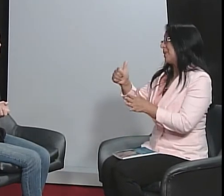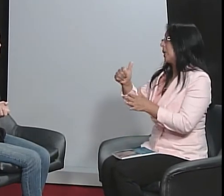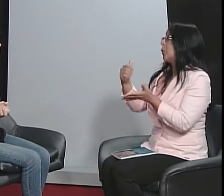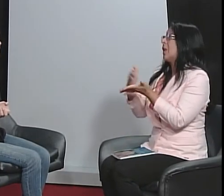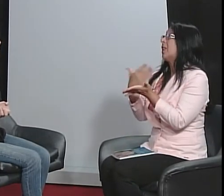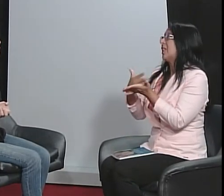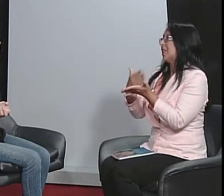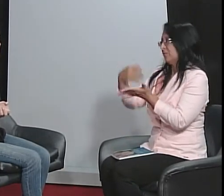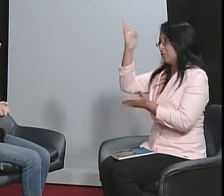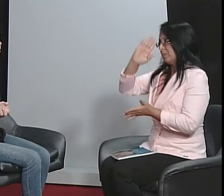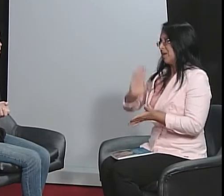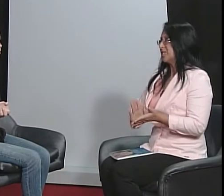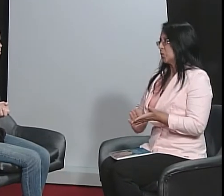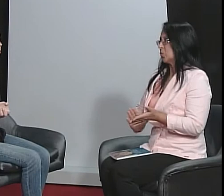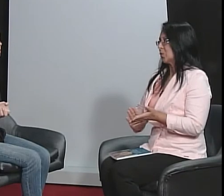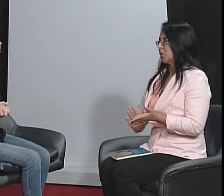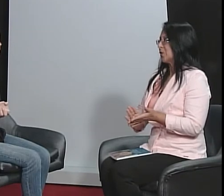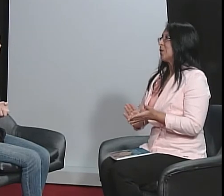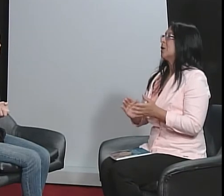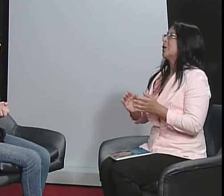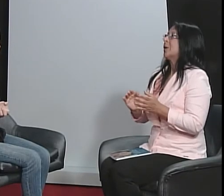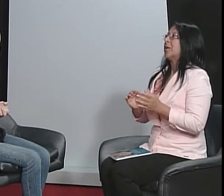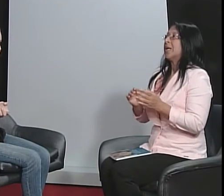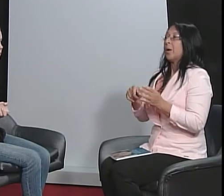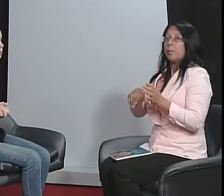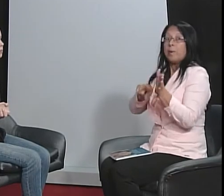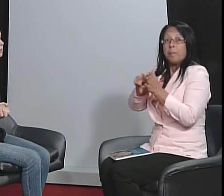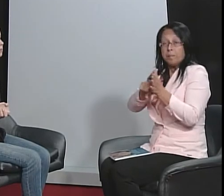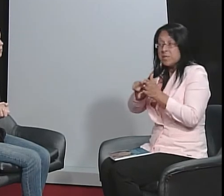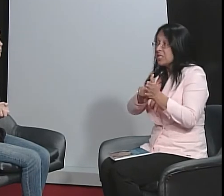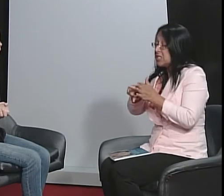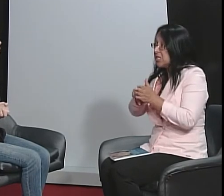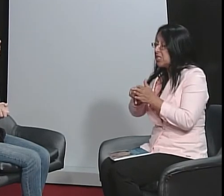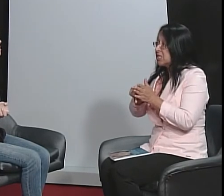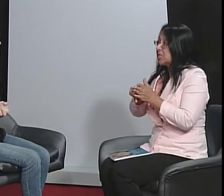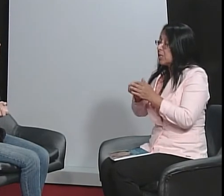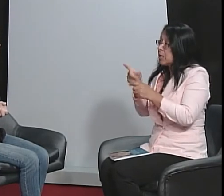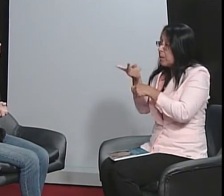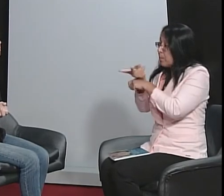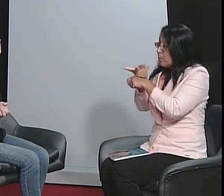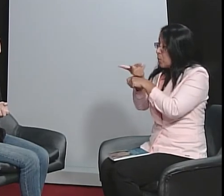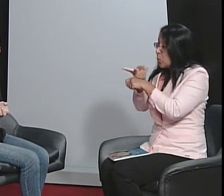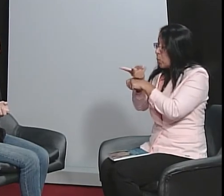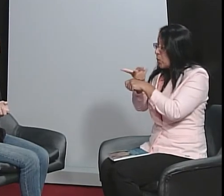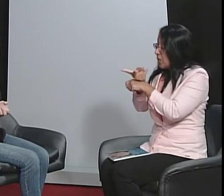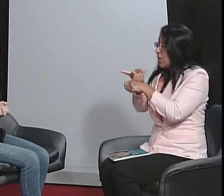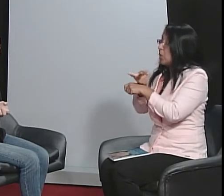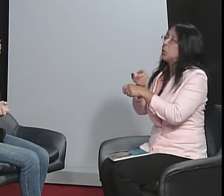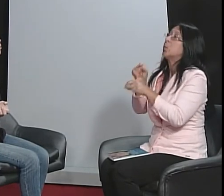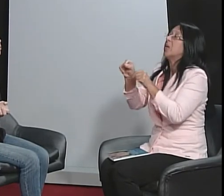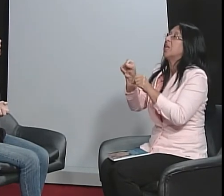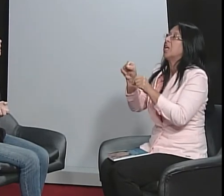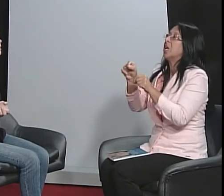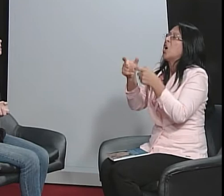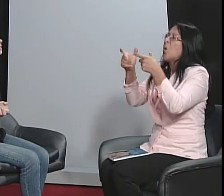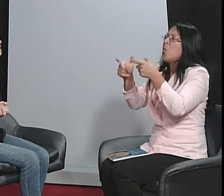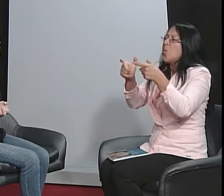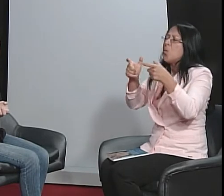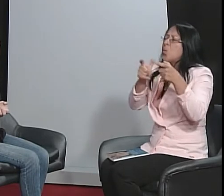É o primeiro livro sobre esse tema no Brasil. É uma pesquisa que procura fazer o quê?